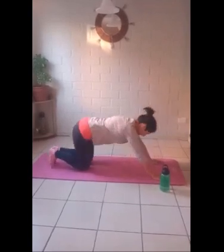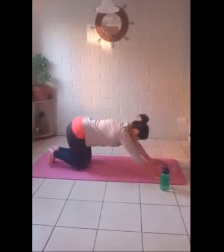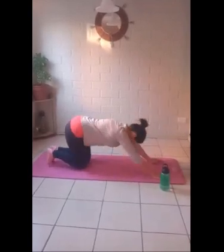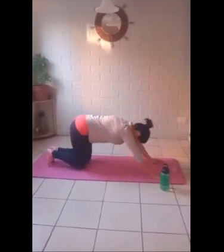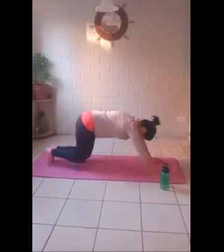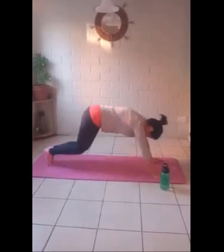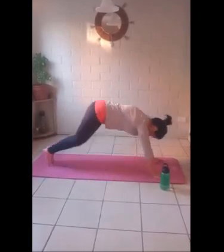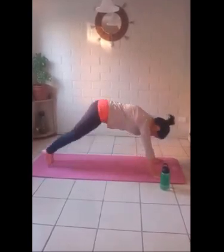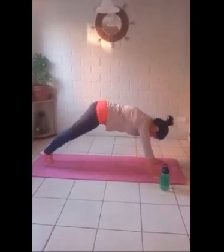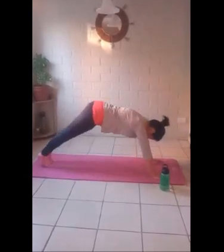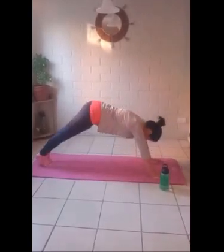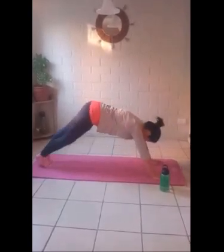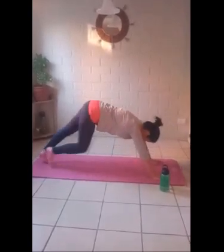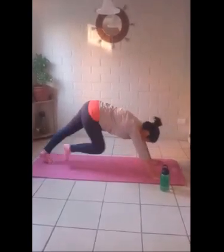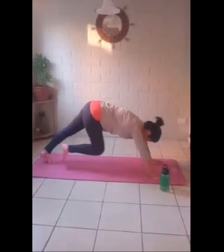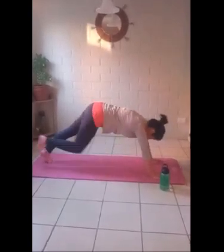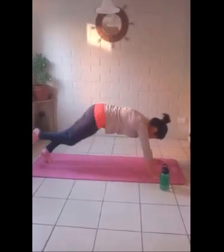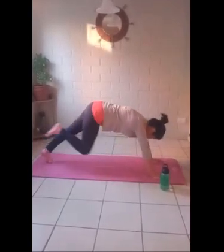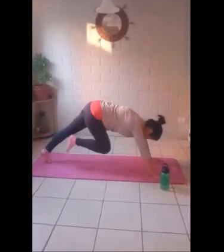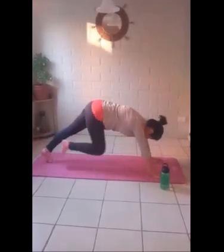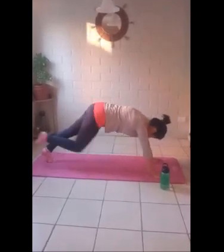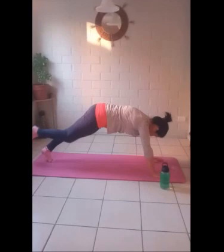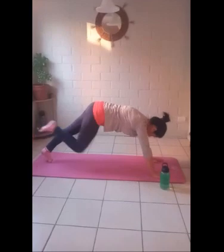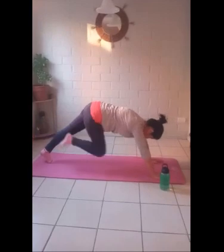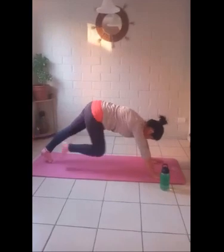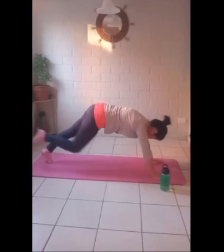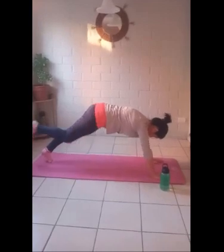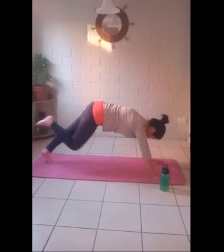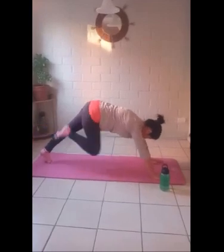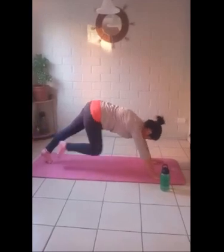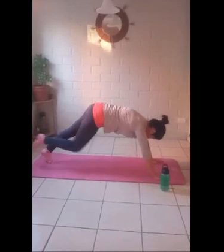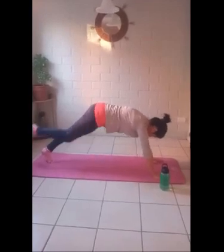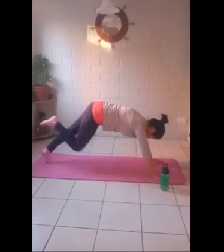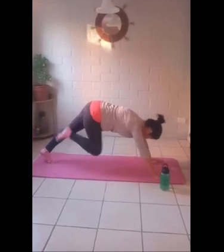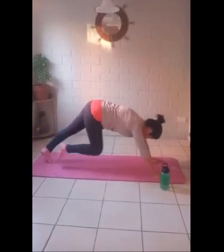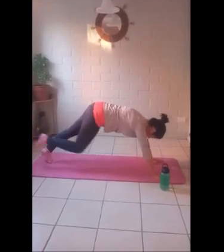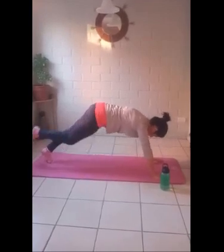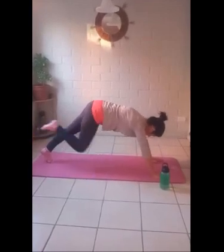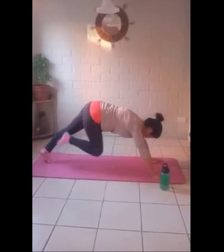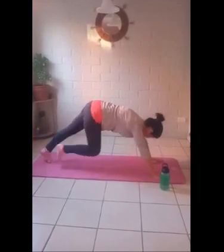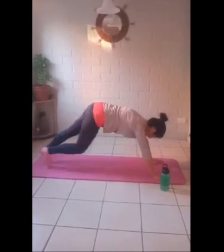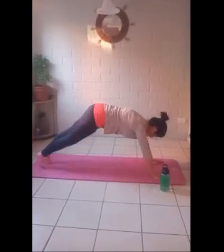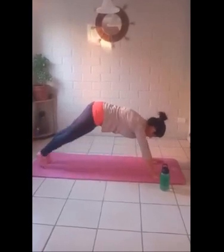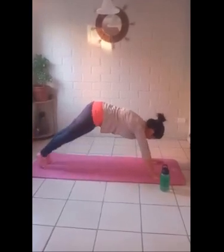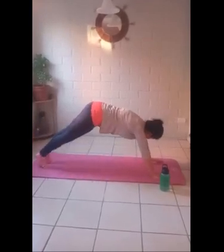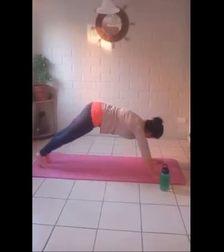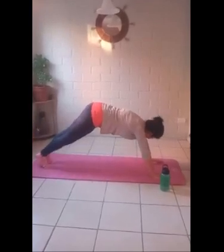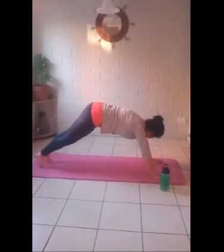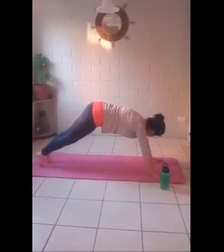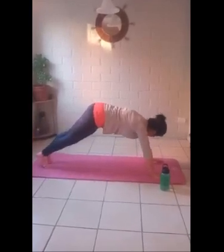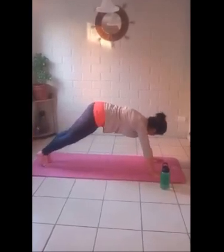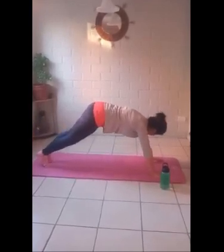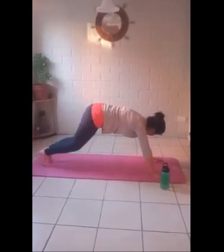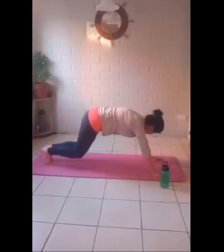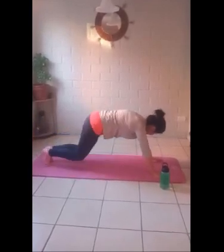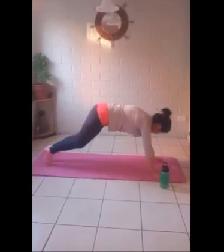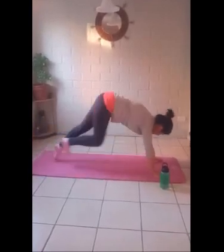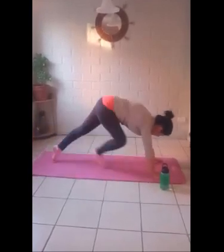Amiga de un perro que se rasca la pulga. Aunque no la veo Y